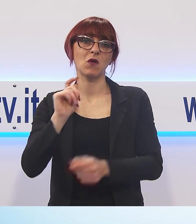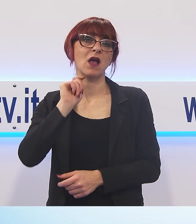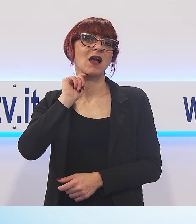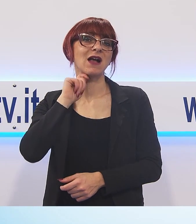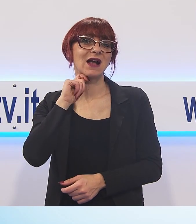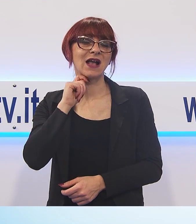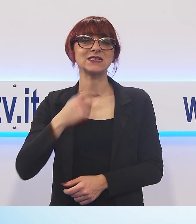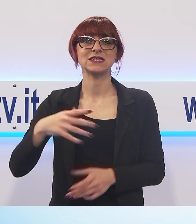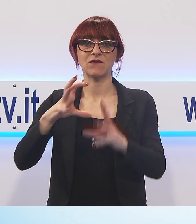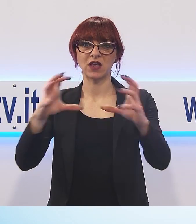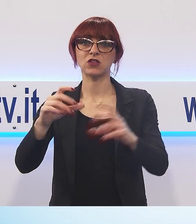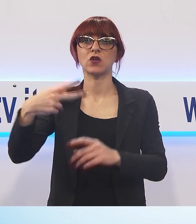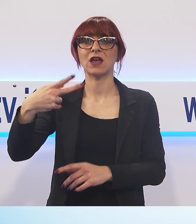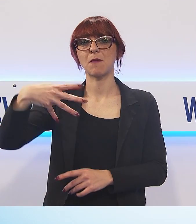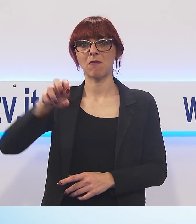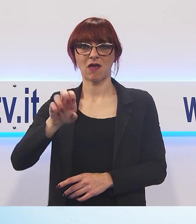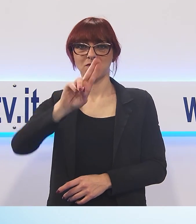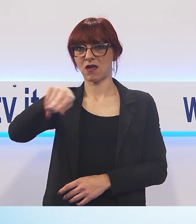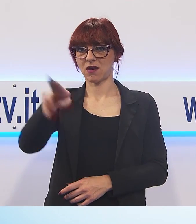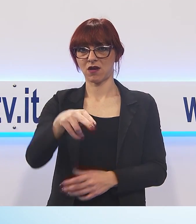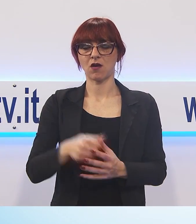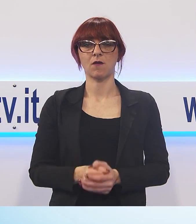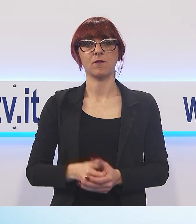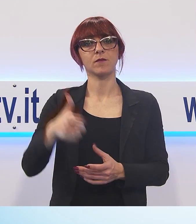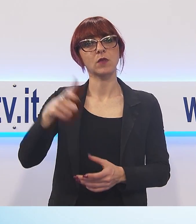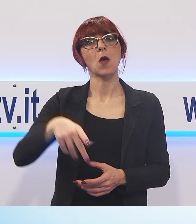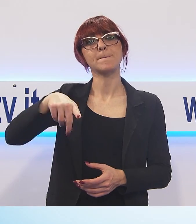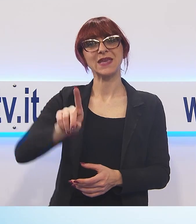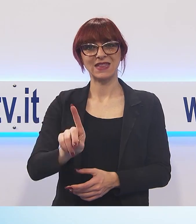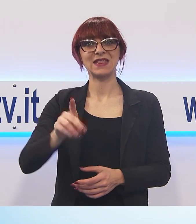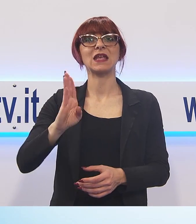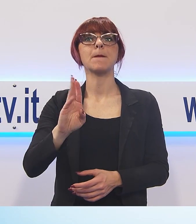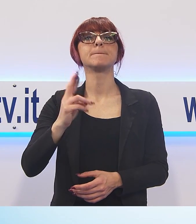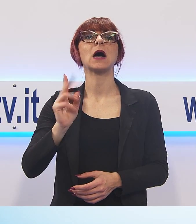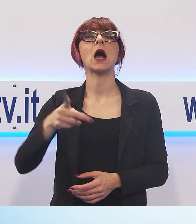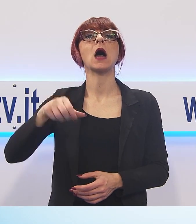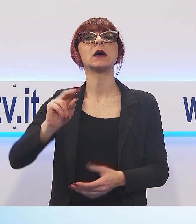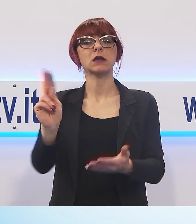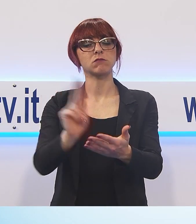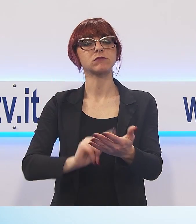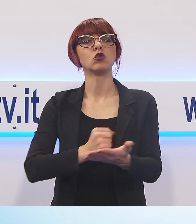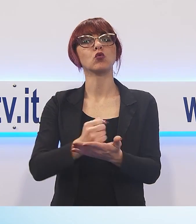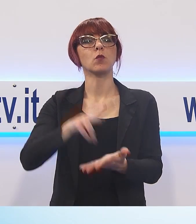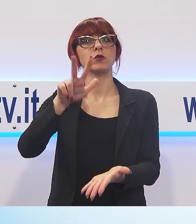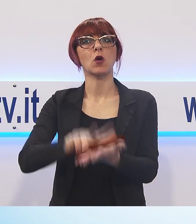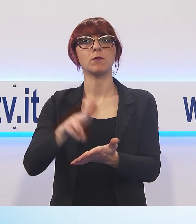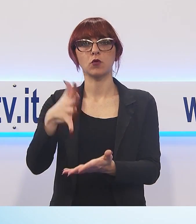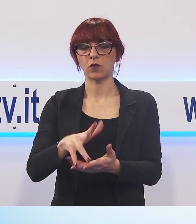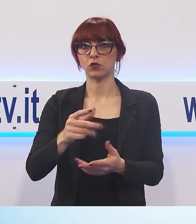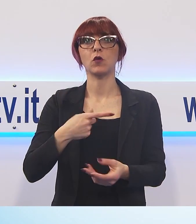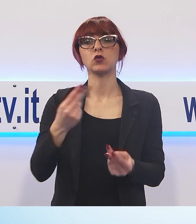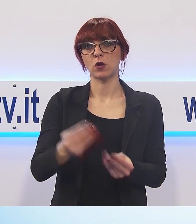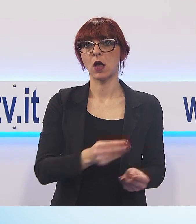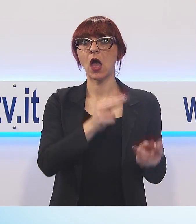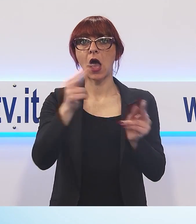KME, dopo il documento approvato dal Partito Democratico di Barga e dall'amministrazione comunale, sbarca anche